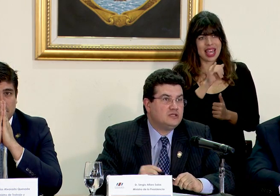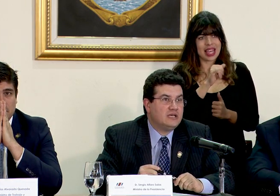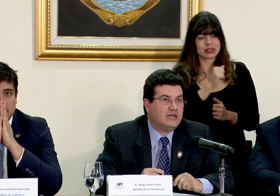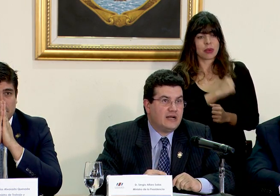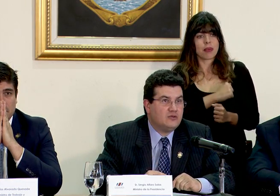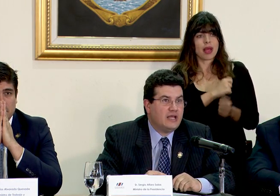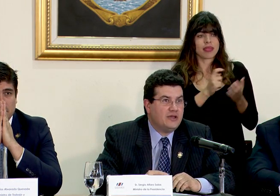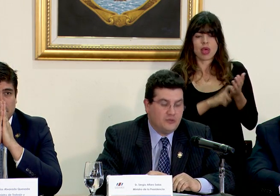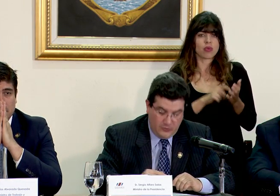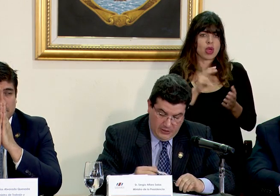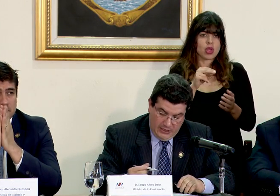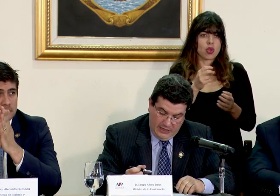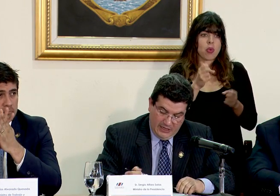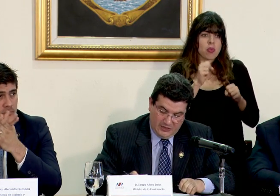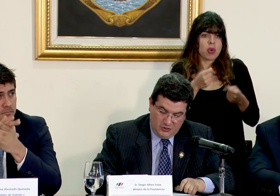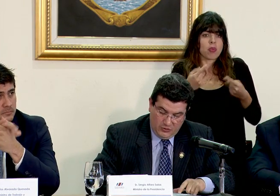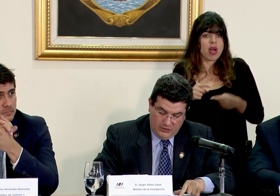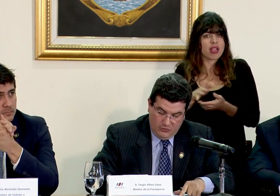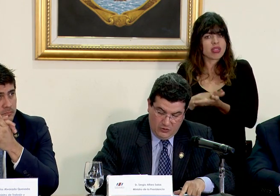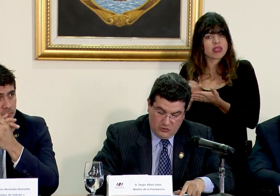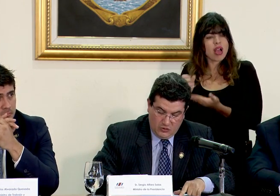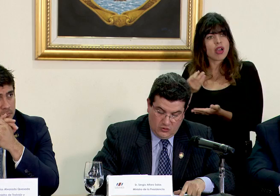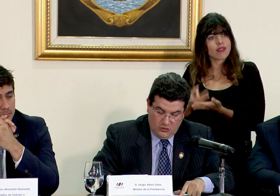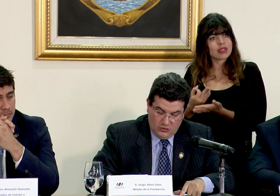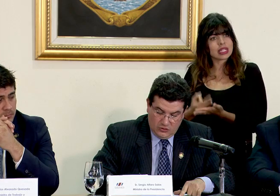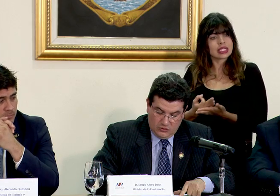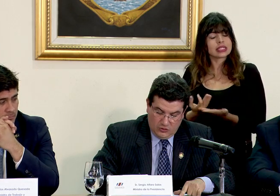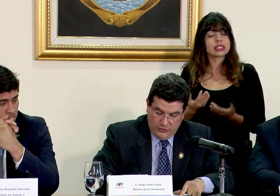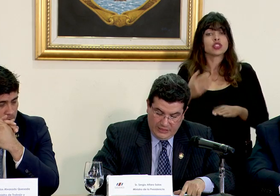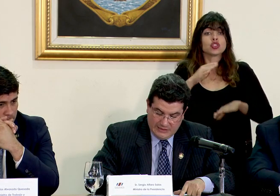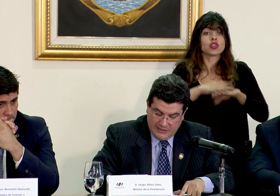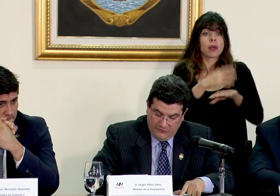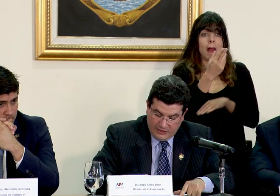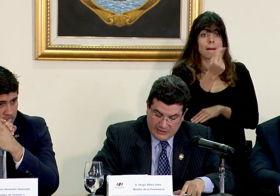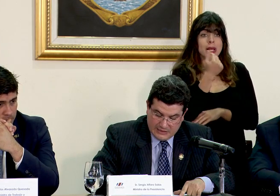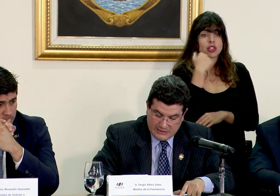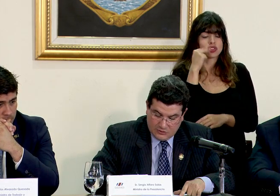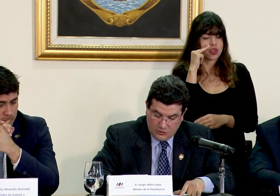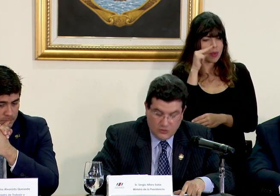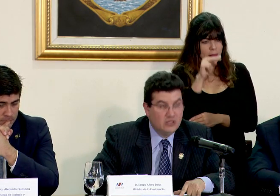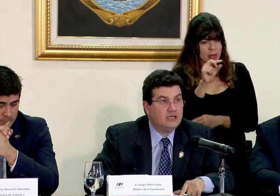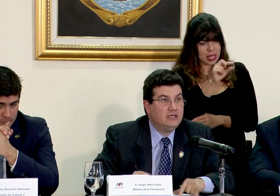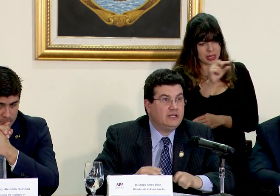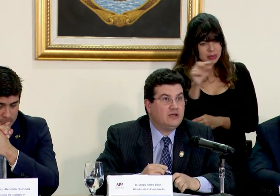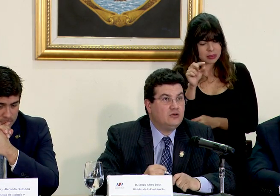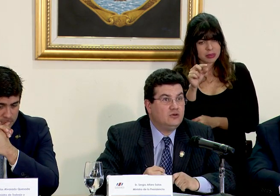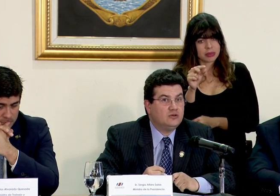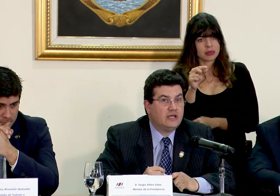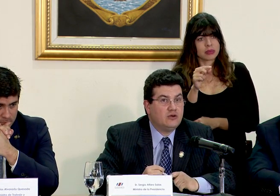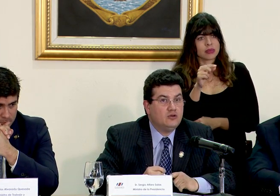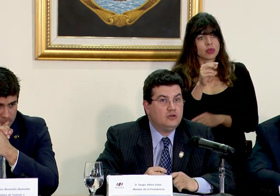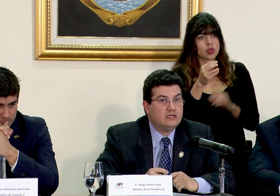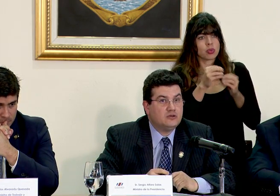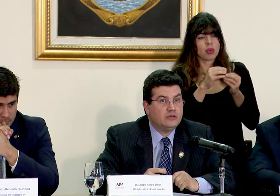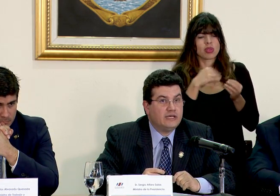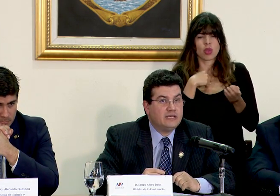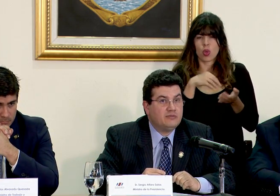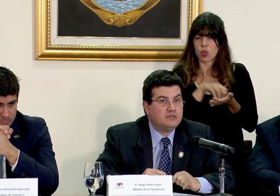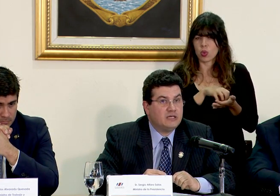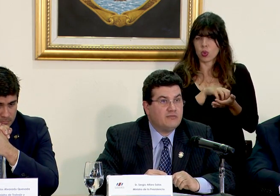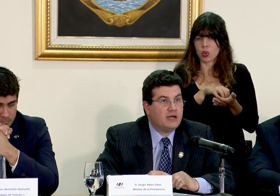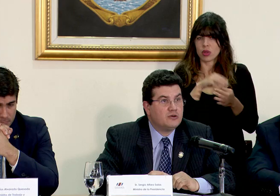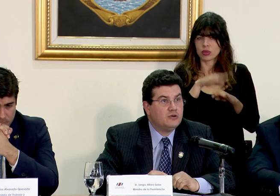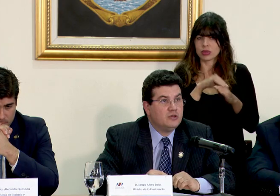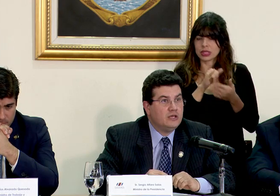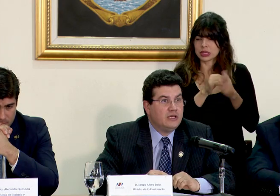condonación sin generar un daño sobre el monto yo vi la cifra que se citó y tengo dudas sobre